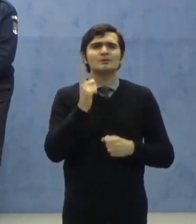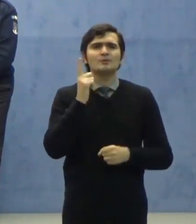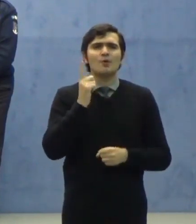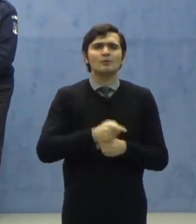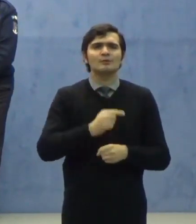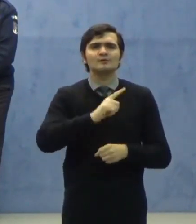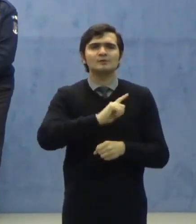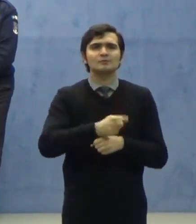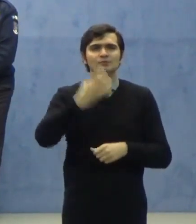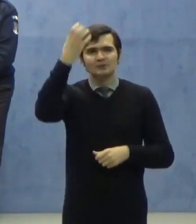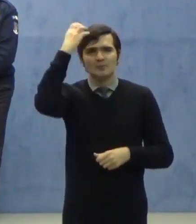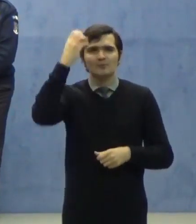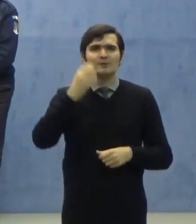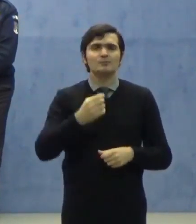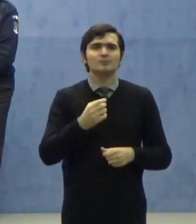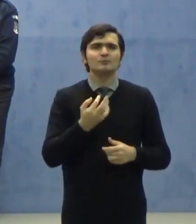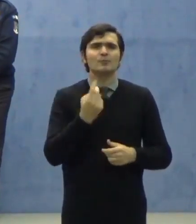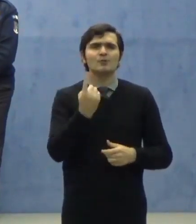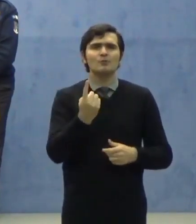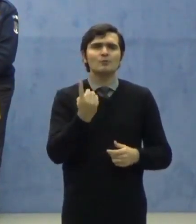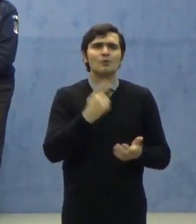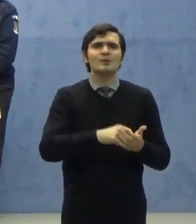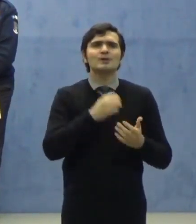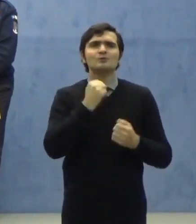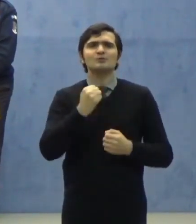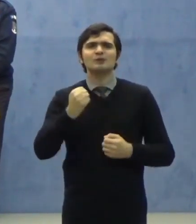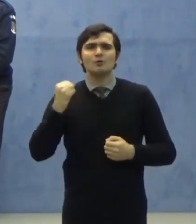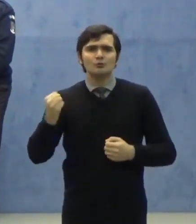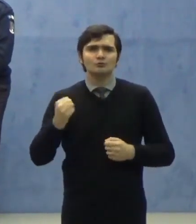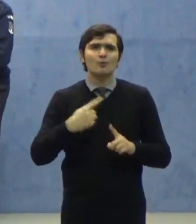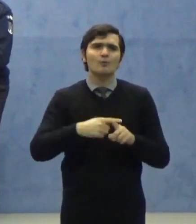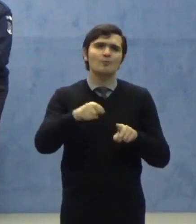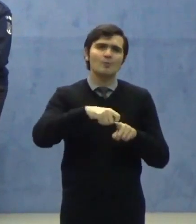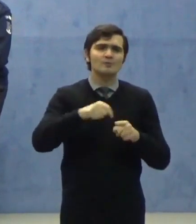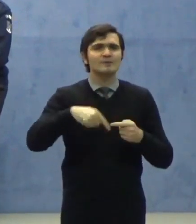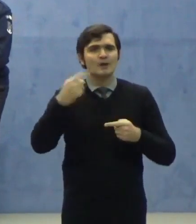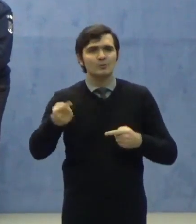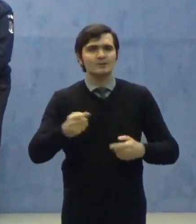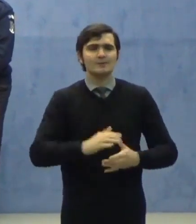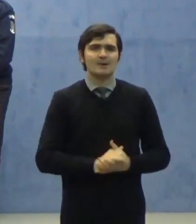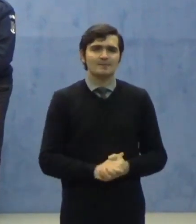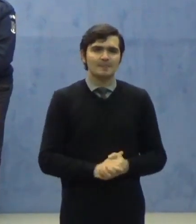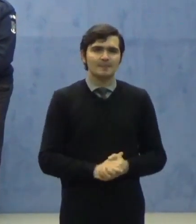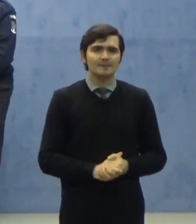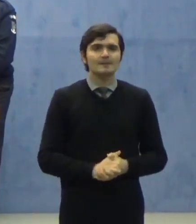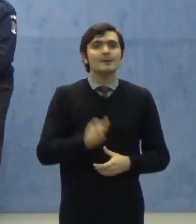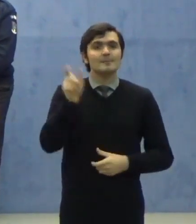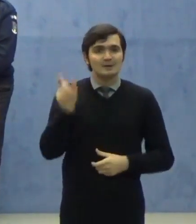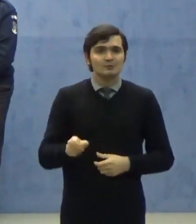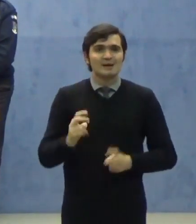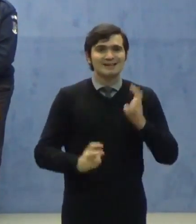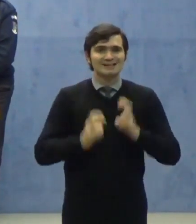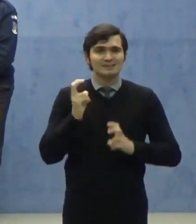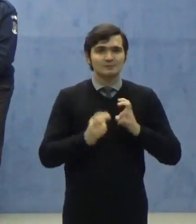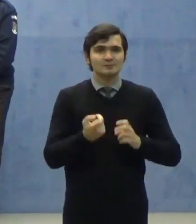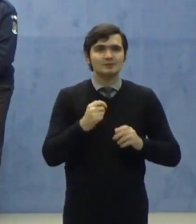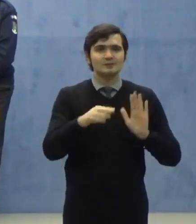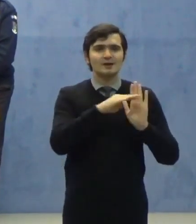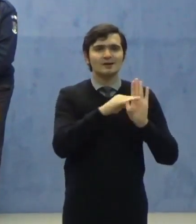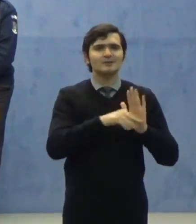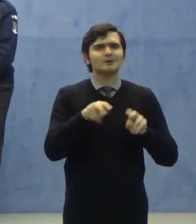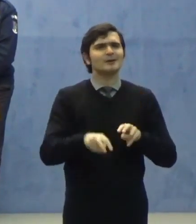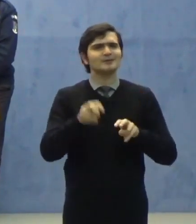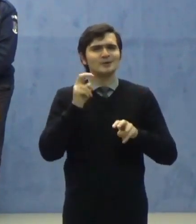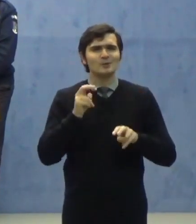numărul 1 pe 1999 cu modificările și completările ulterioare. Personalul instituțiilor prevăzute la aliniatele anterioare